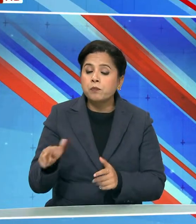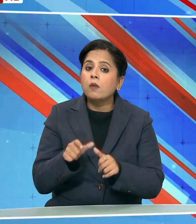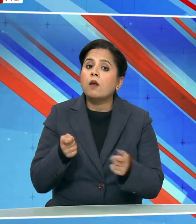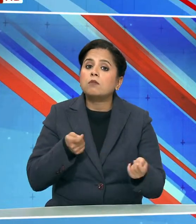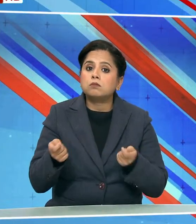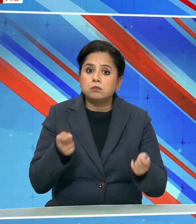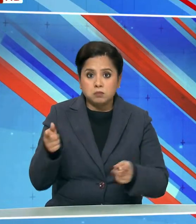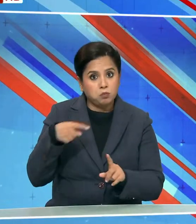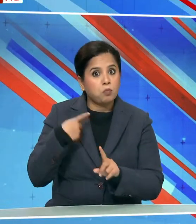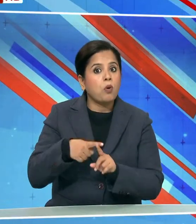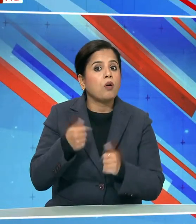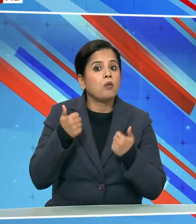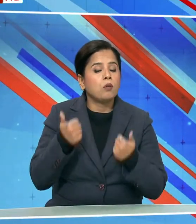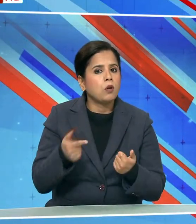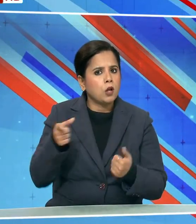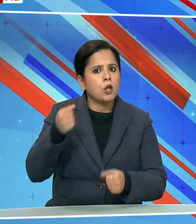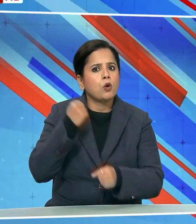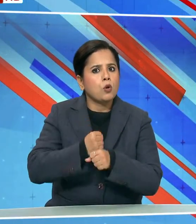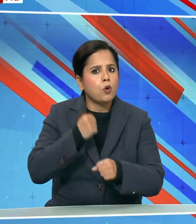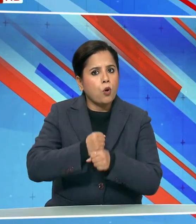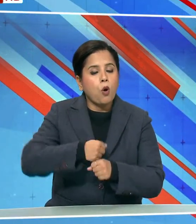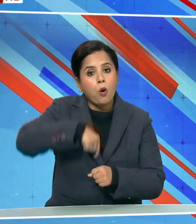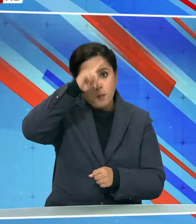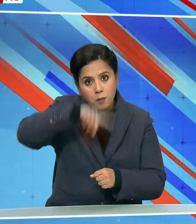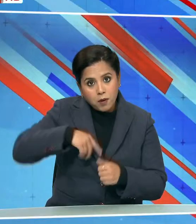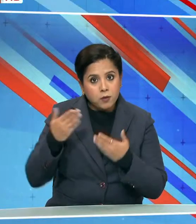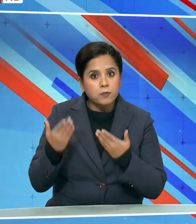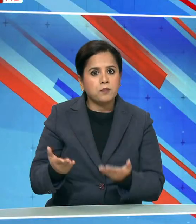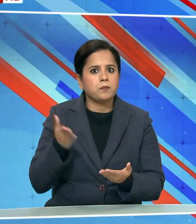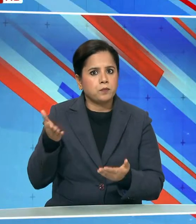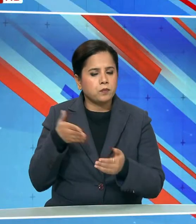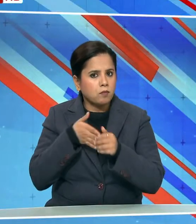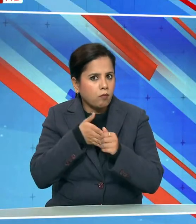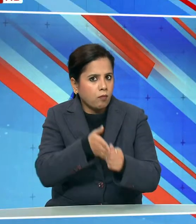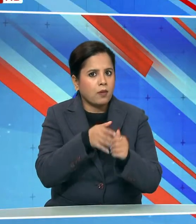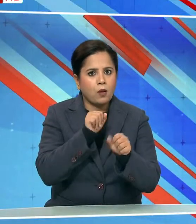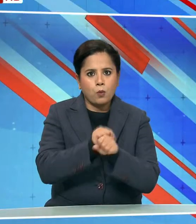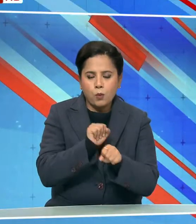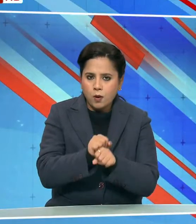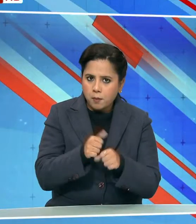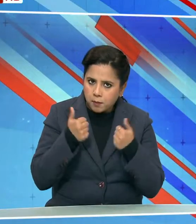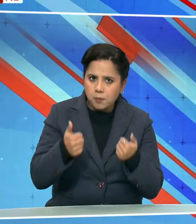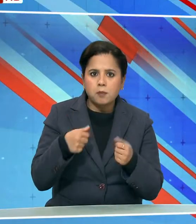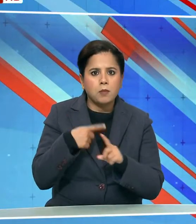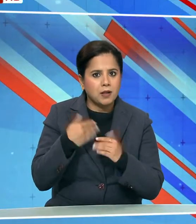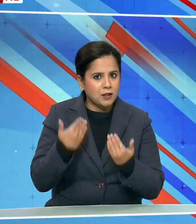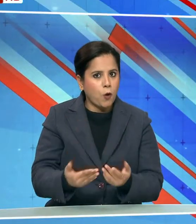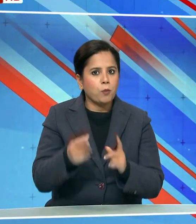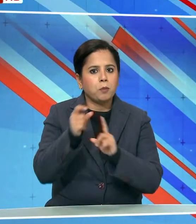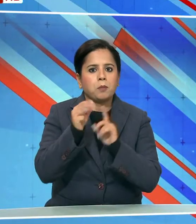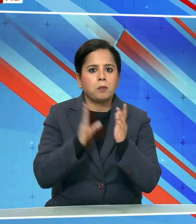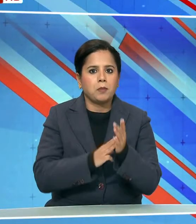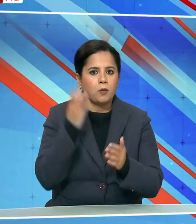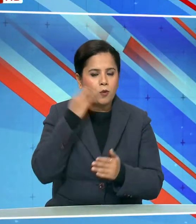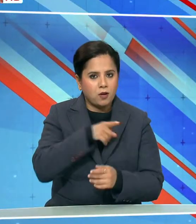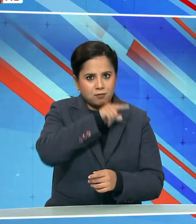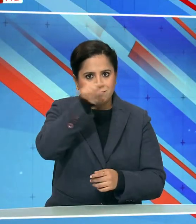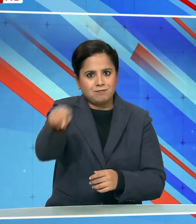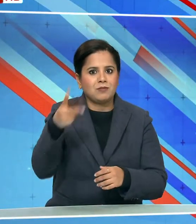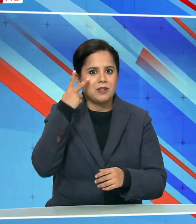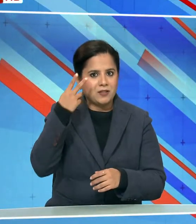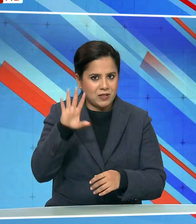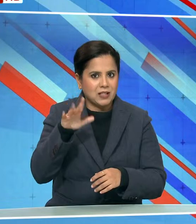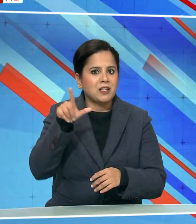तरीके से बारा सरकार के द्वरा उनके नेतरुत में खाम हो रहे है अब यह भी प्रदान मंद्री जी भी लक्षदीप विज किया है